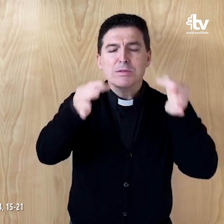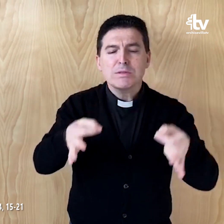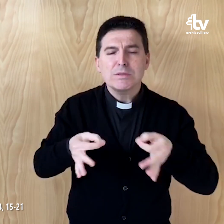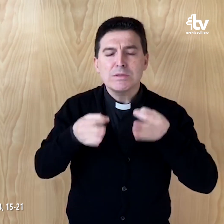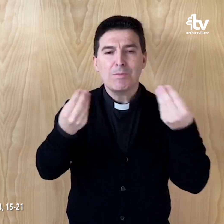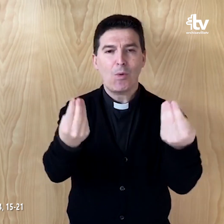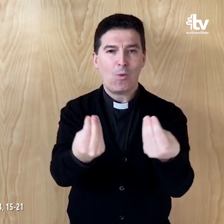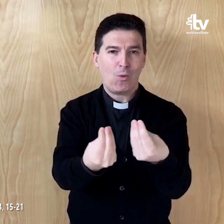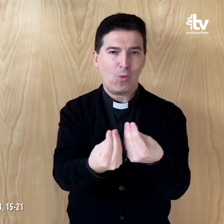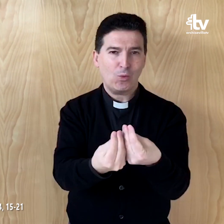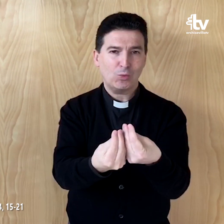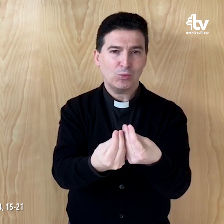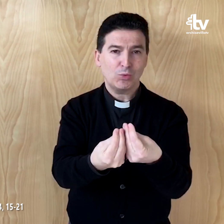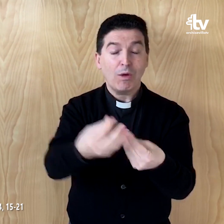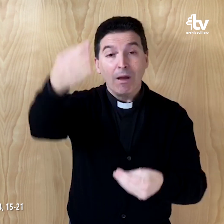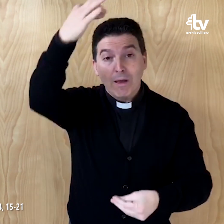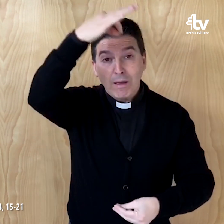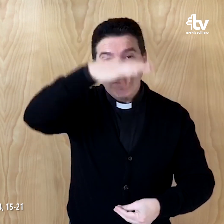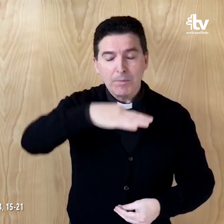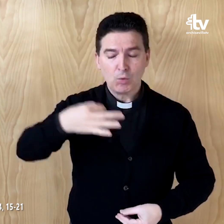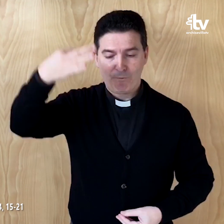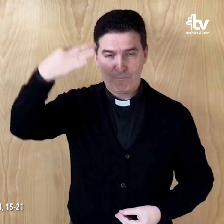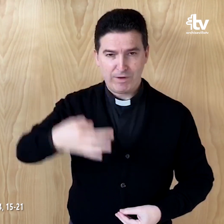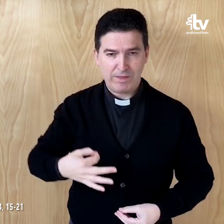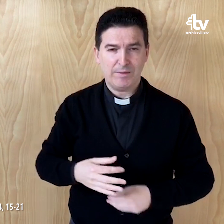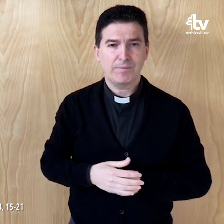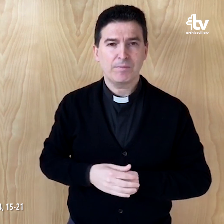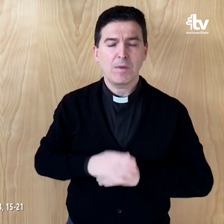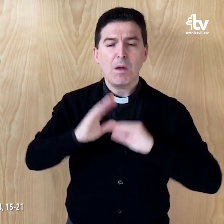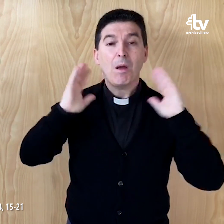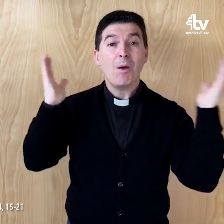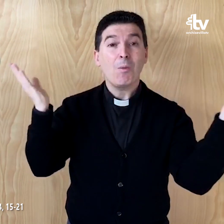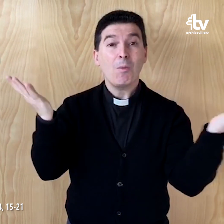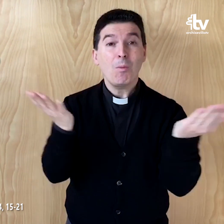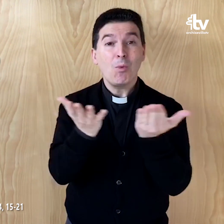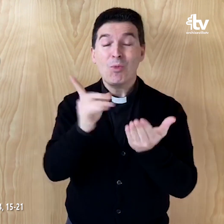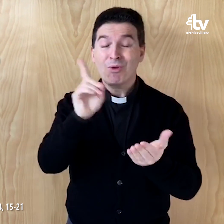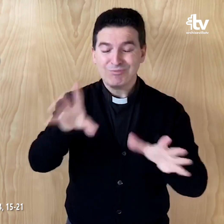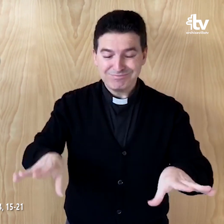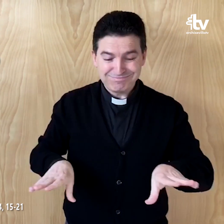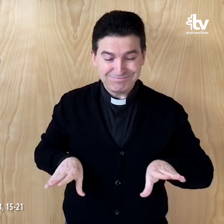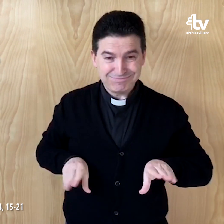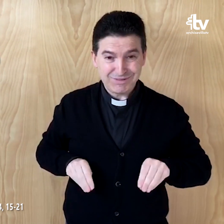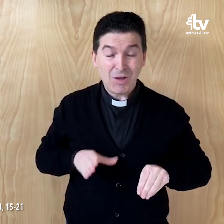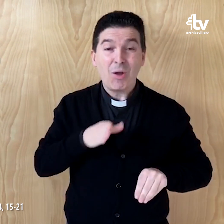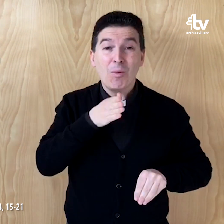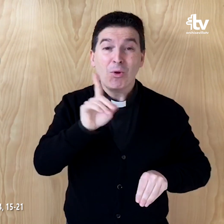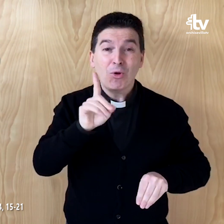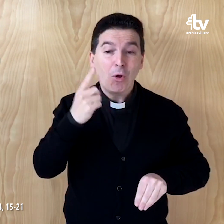esté siempre con vosotros, el Espíritu de la verdad El mundo no puede recibirlo porque no lo